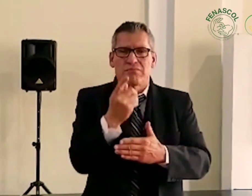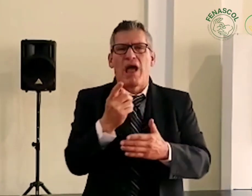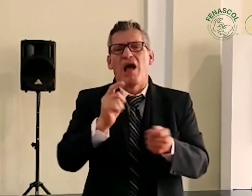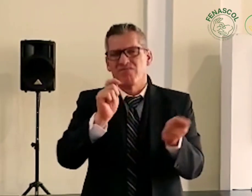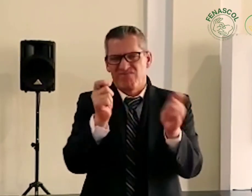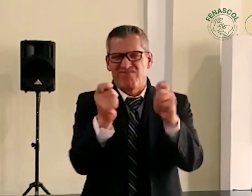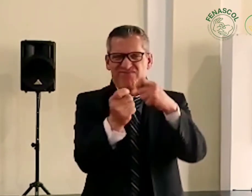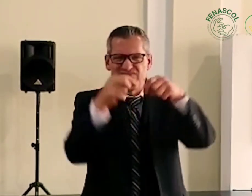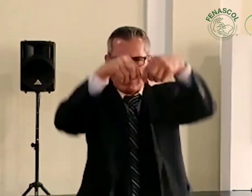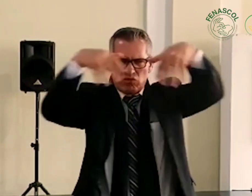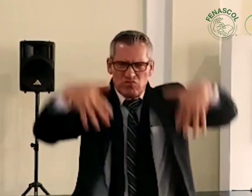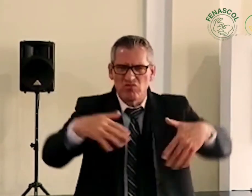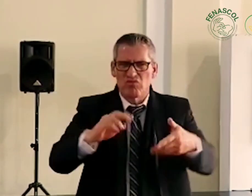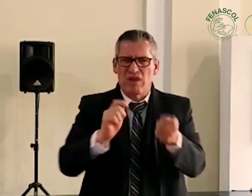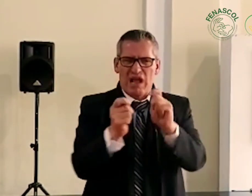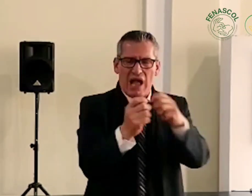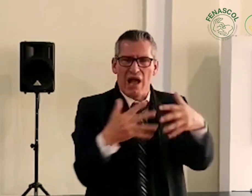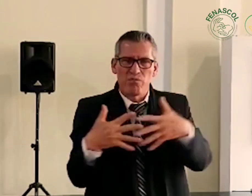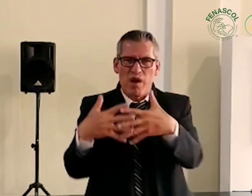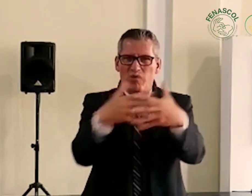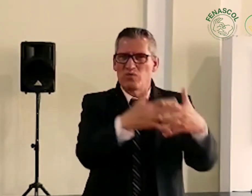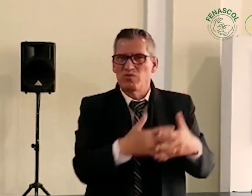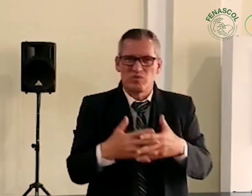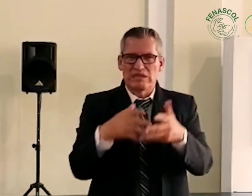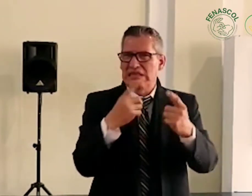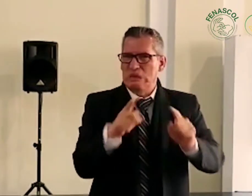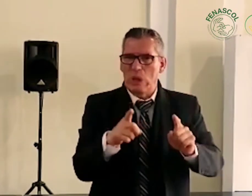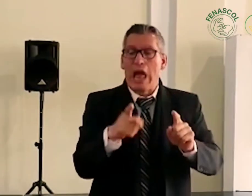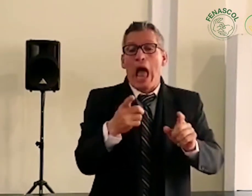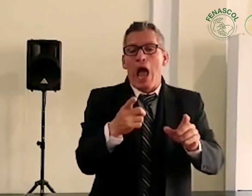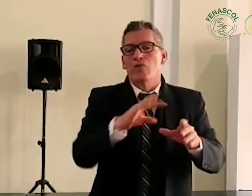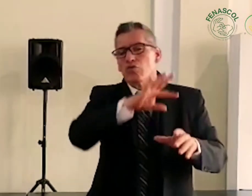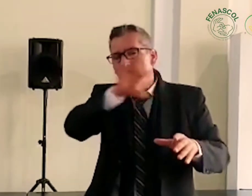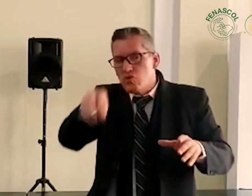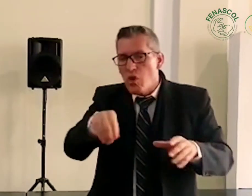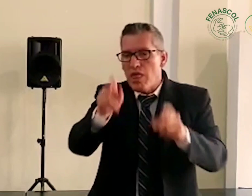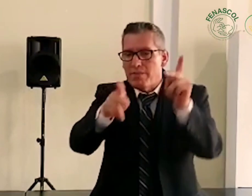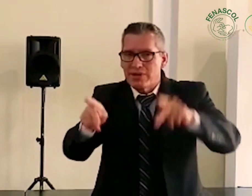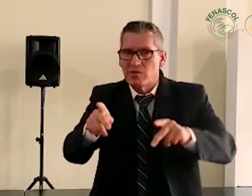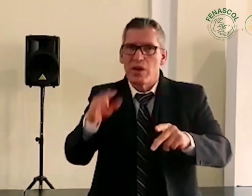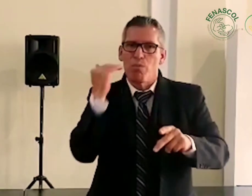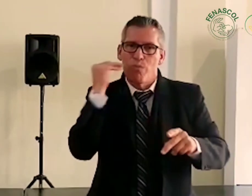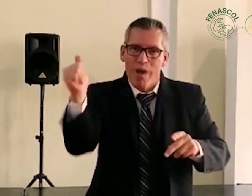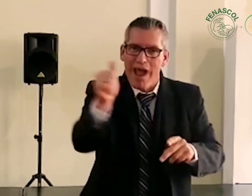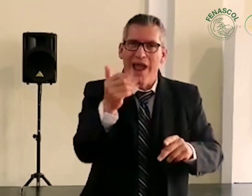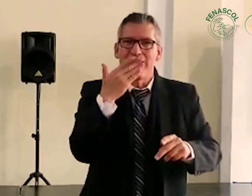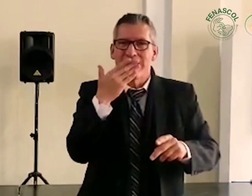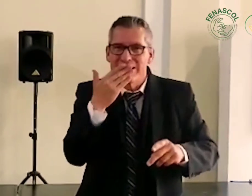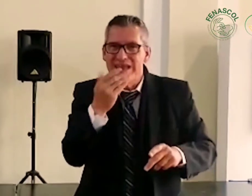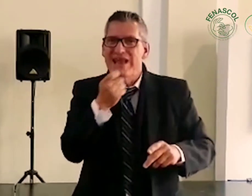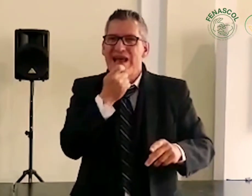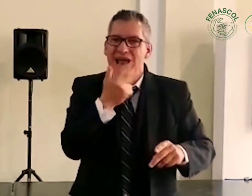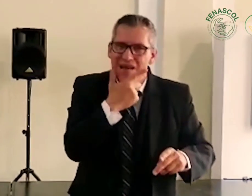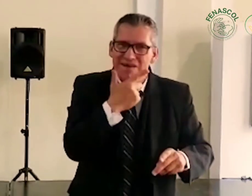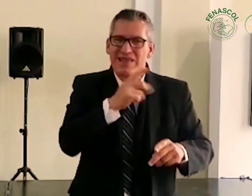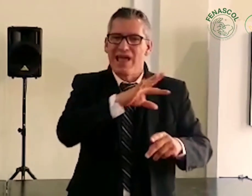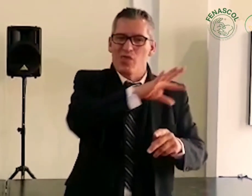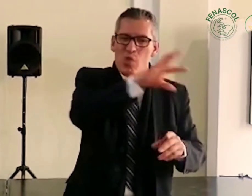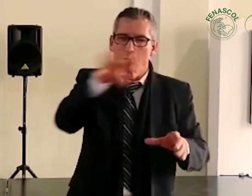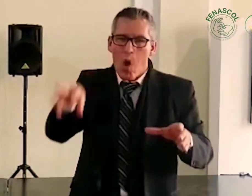realizando ajustes estructurales, cambios donde todas las personas como las mujeres, comunidades indígenas,